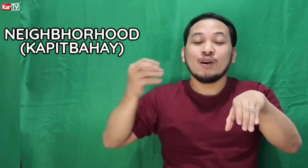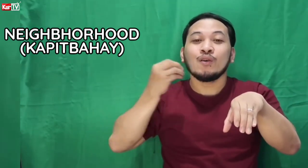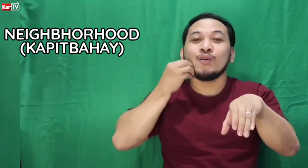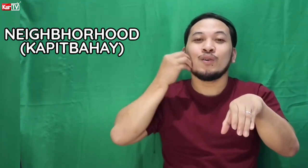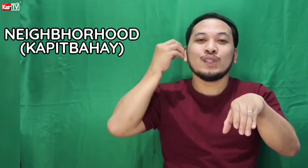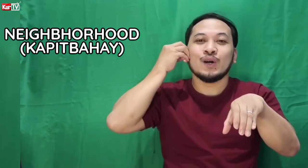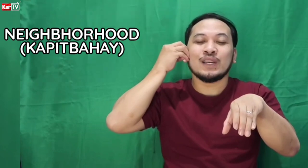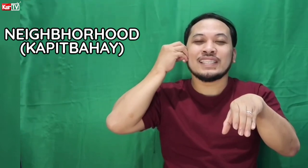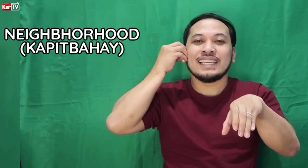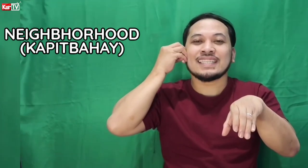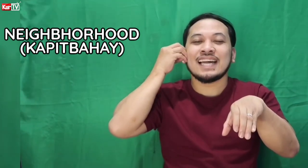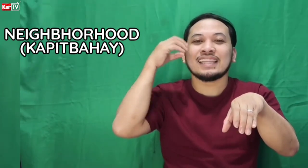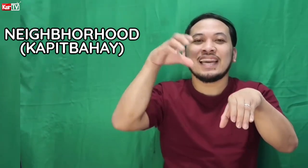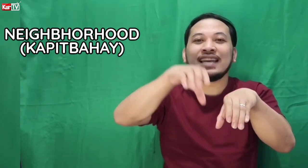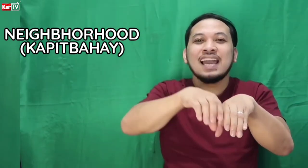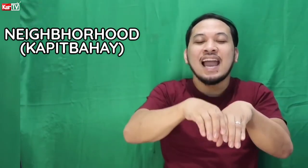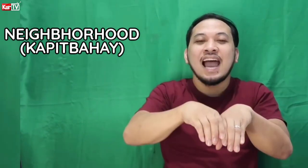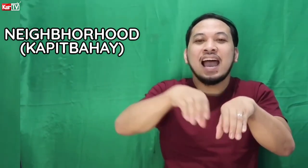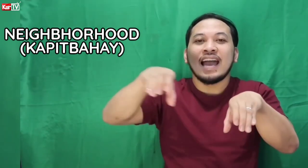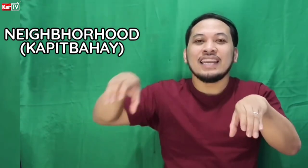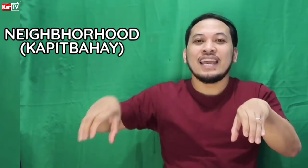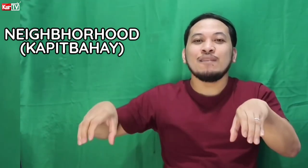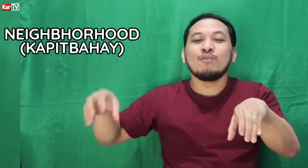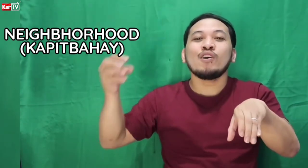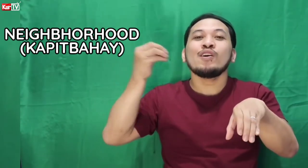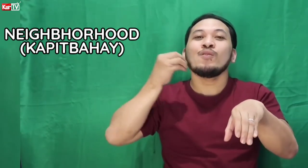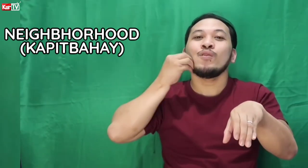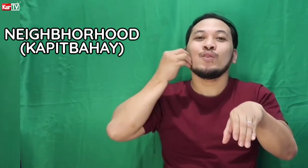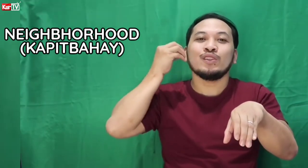Neighborhood. O, isenyas natin. Neighborhood.